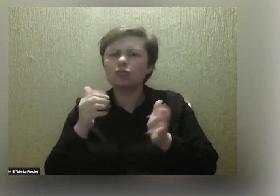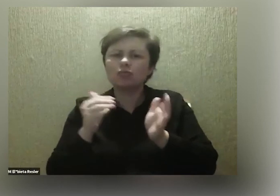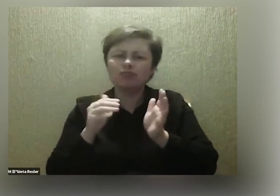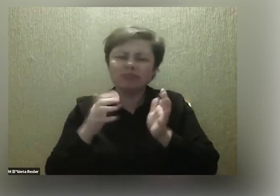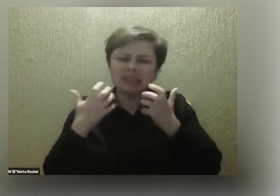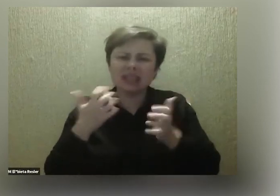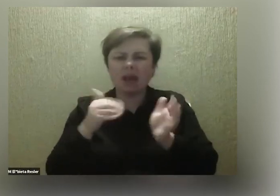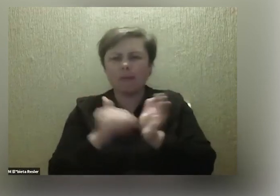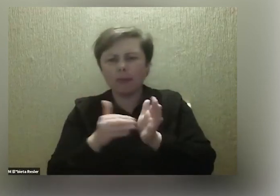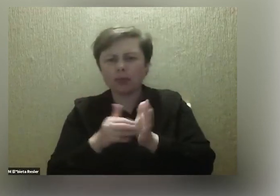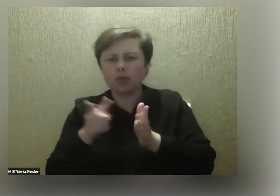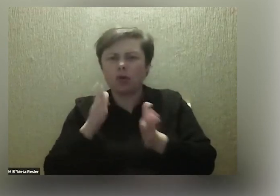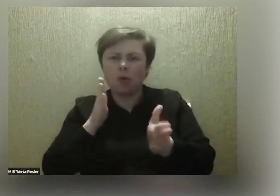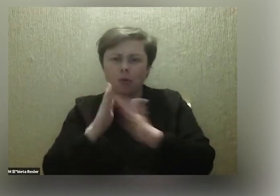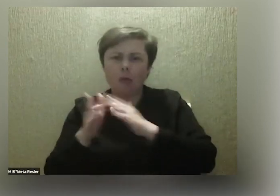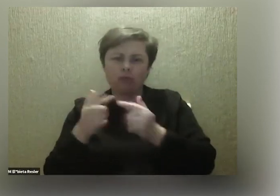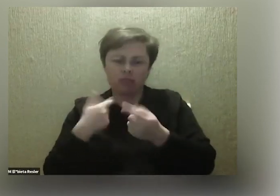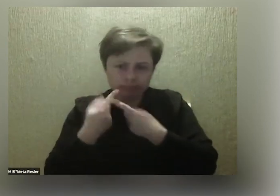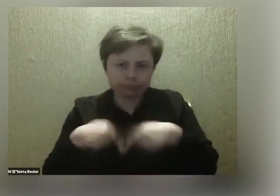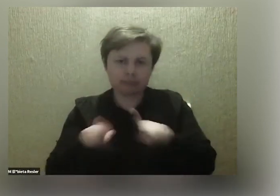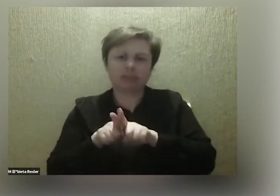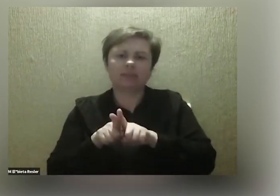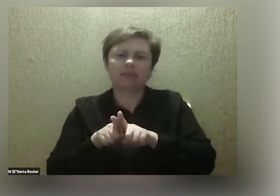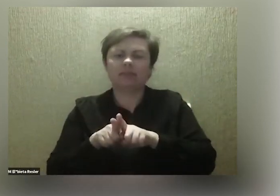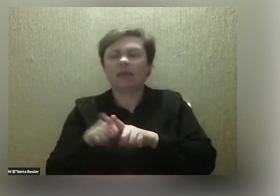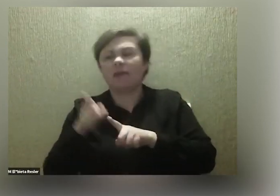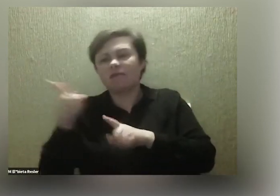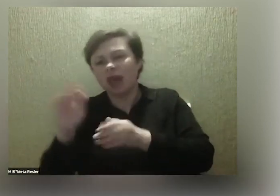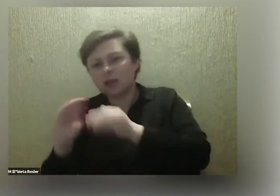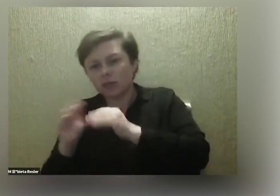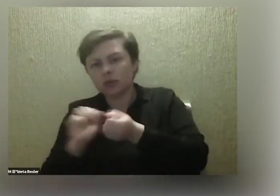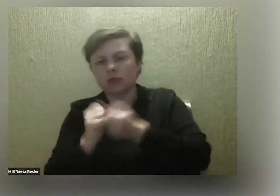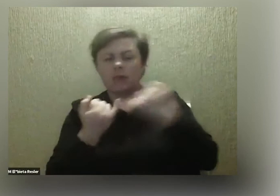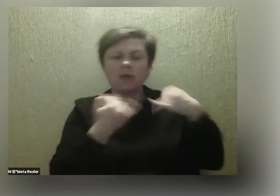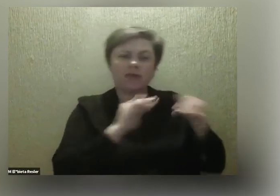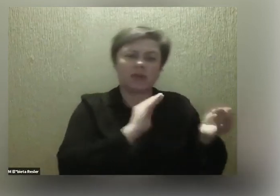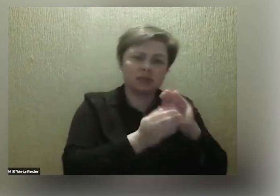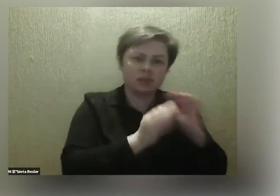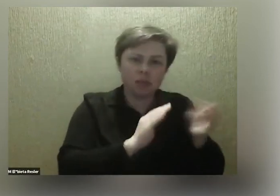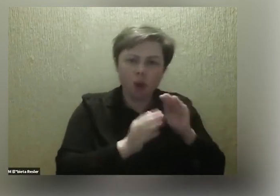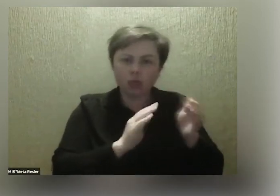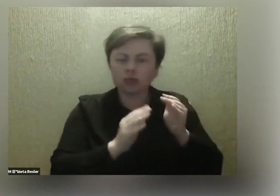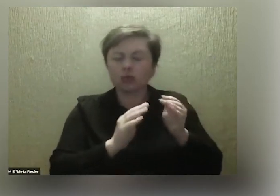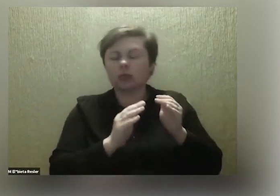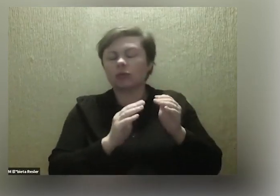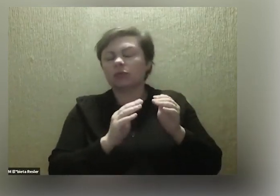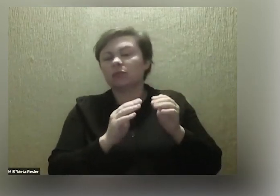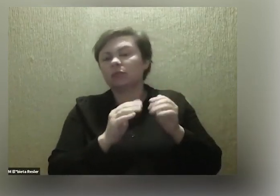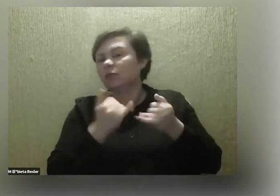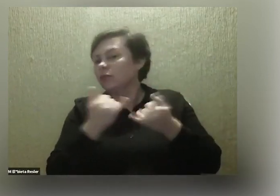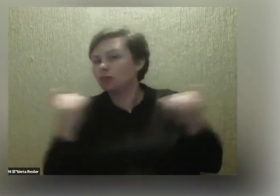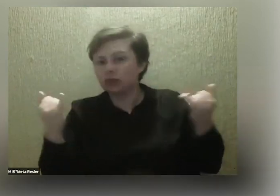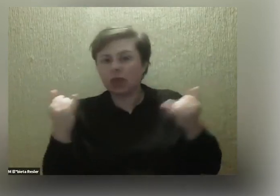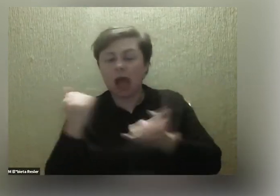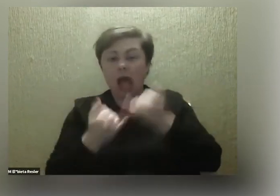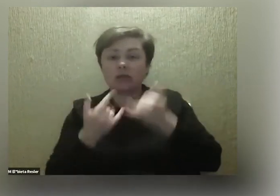ja to po prostu gdzieś tam zrobię. W ten sposób, czy w inny, czy w taki, czy w inny, no to zawsze to zrobię. A jeżeli